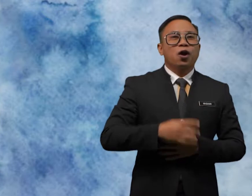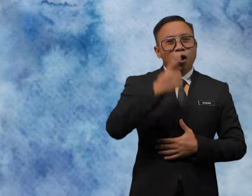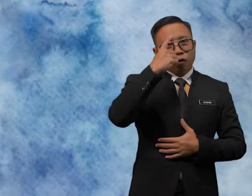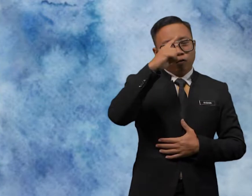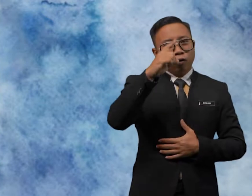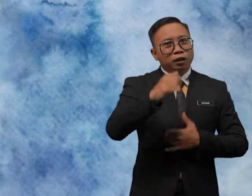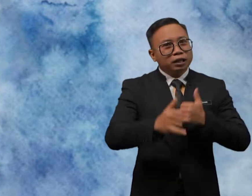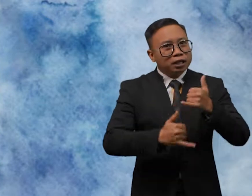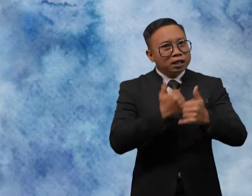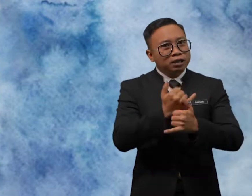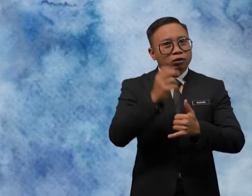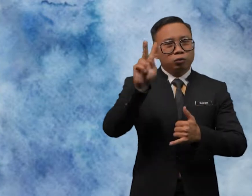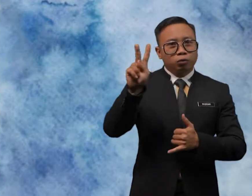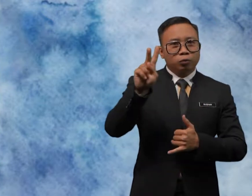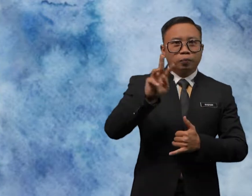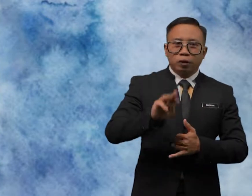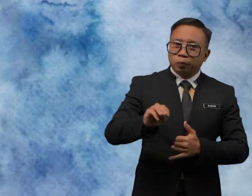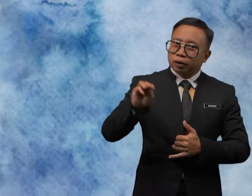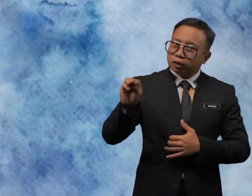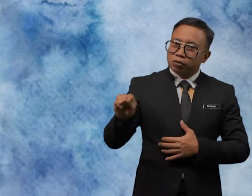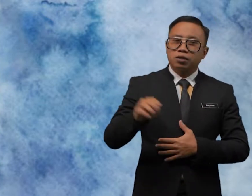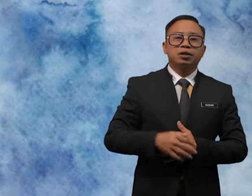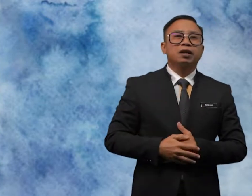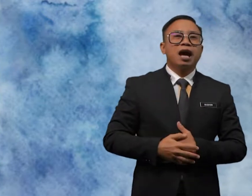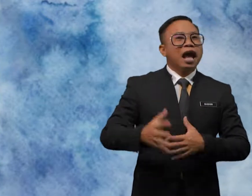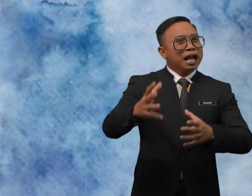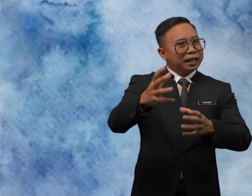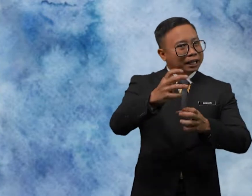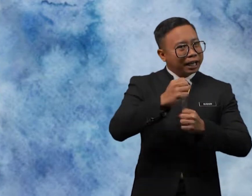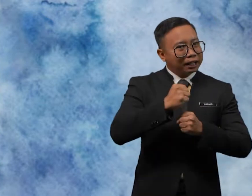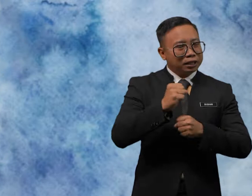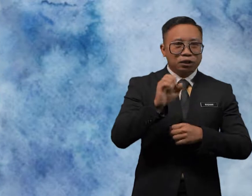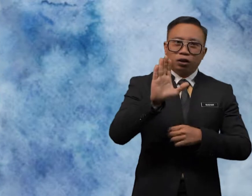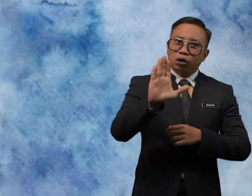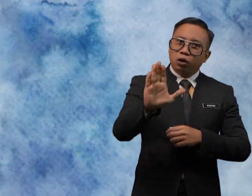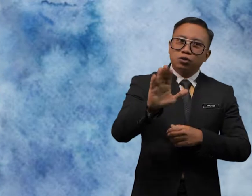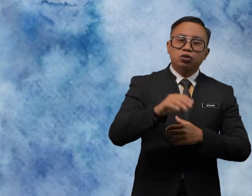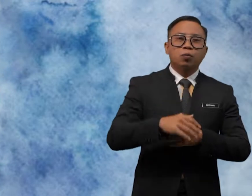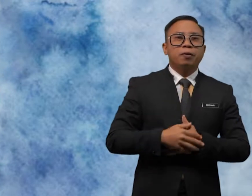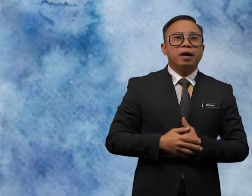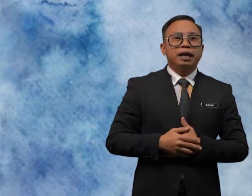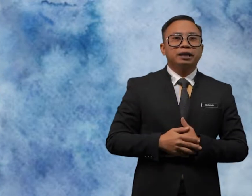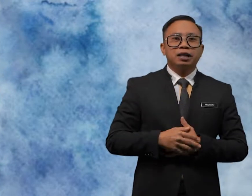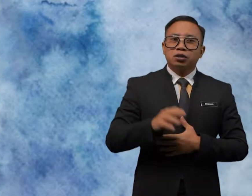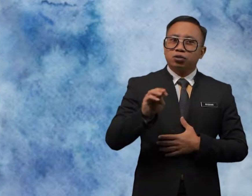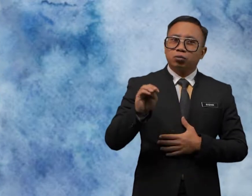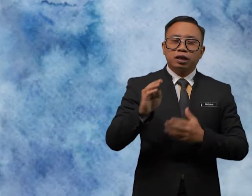for year two pupils, get your Supermind Students